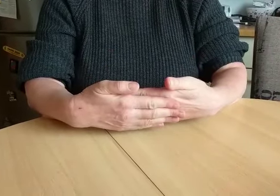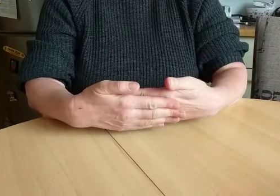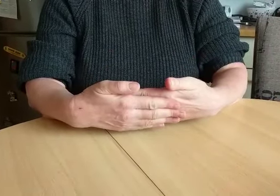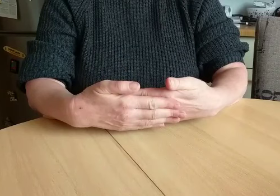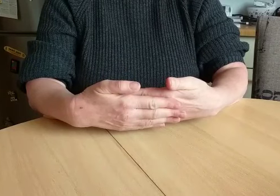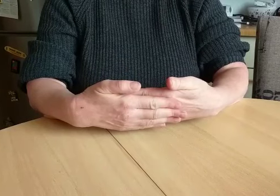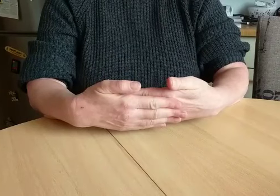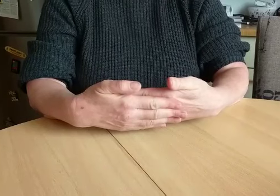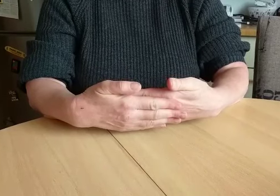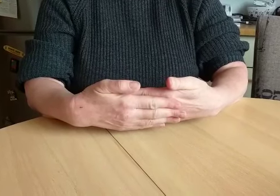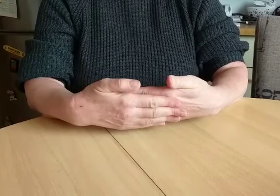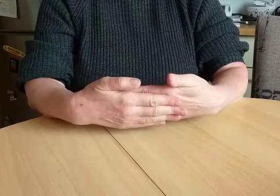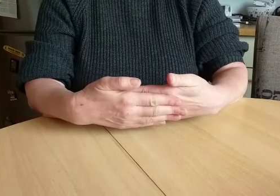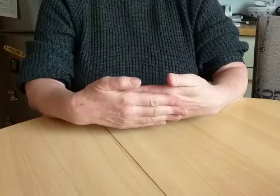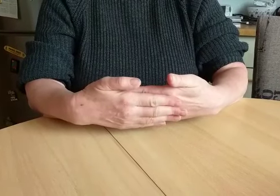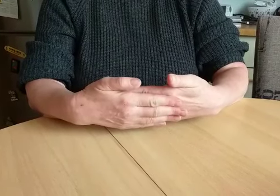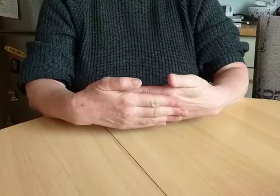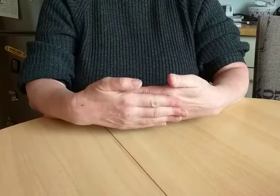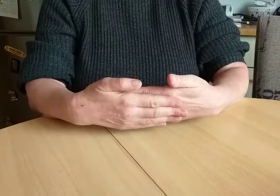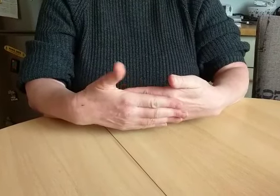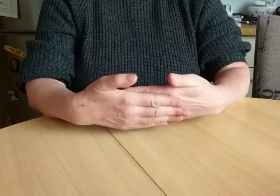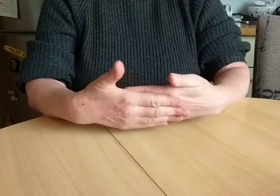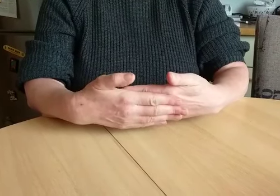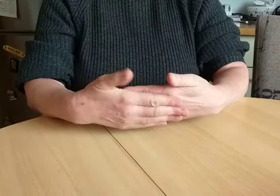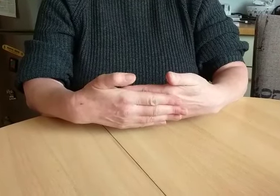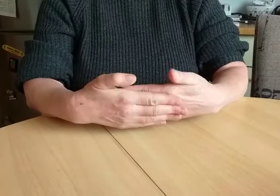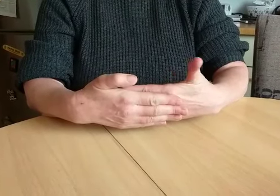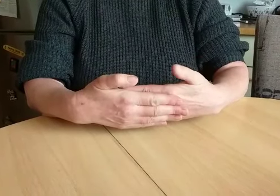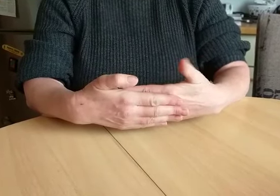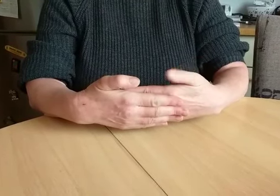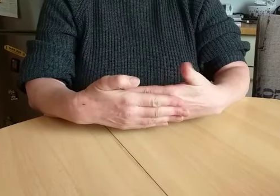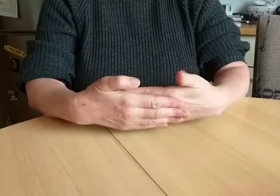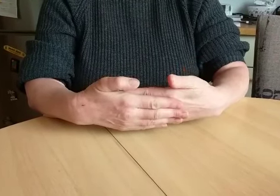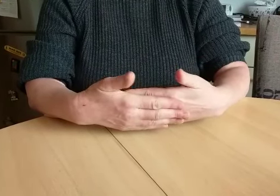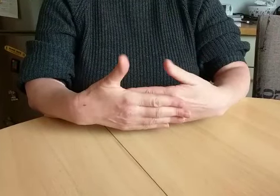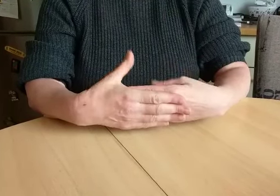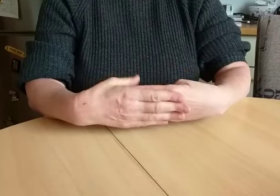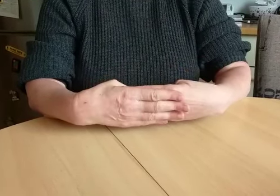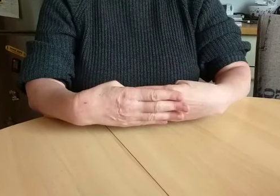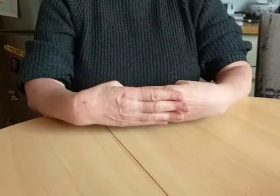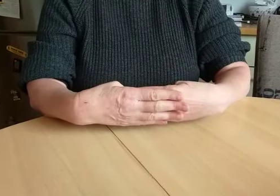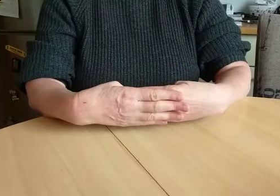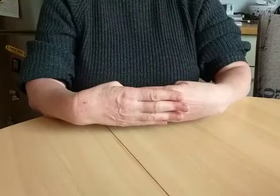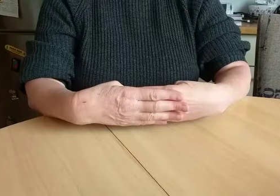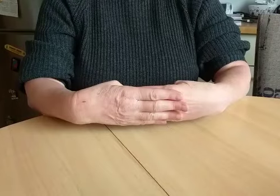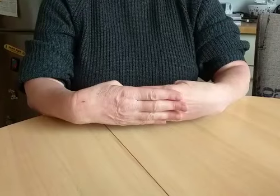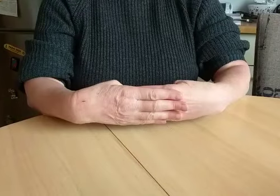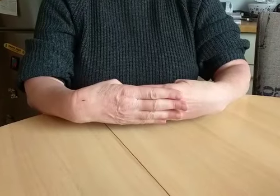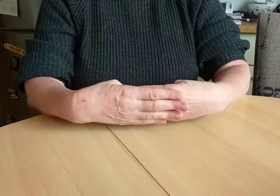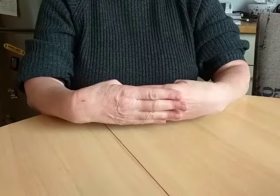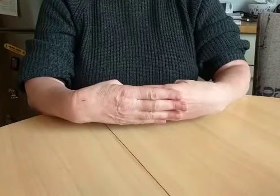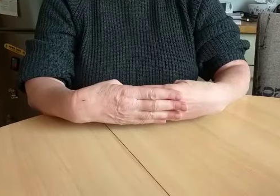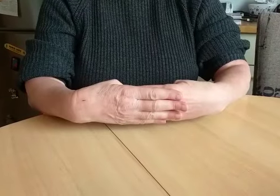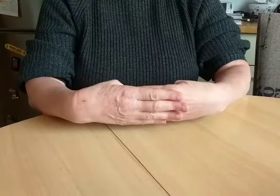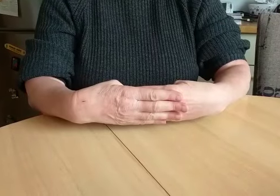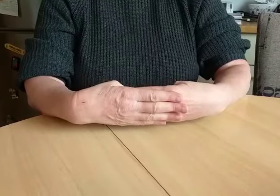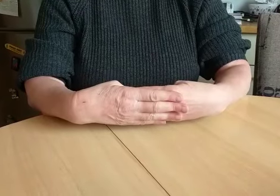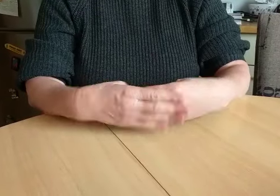Futter da, oh weh. Schweinchenfett und Schweinchendick ziehen traurig sich zurück. Doch da